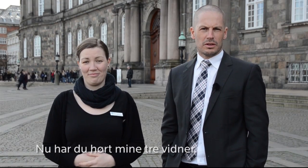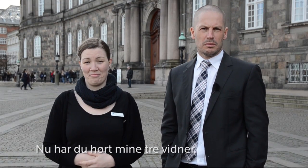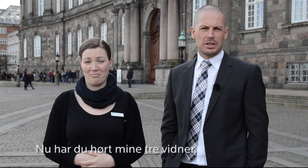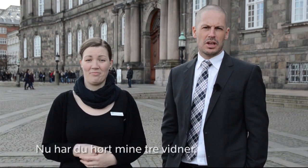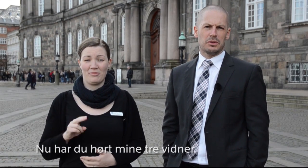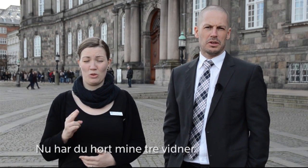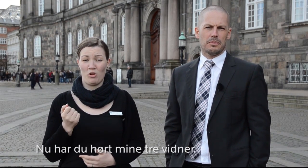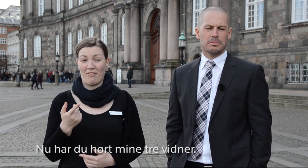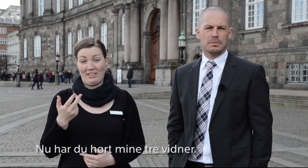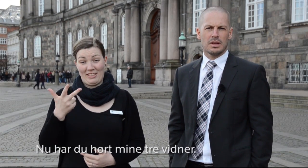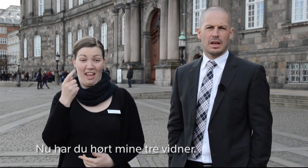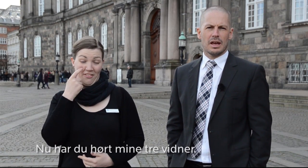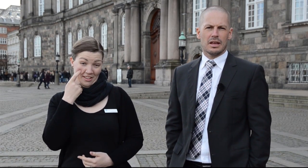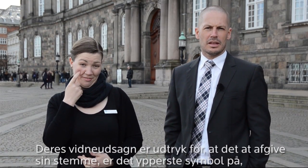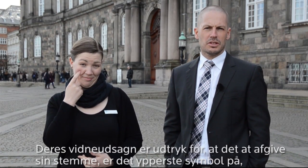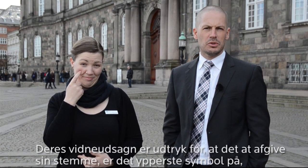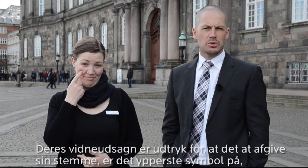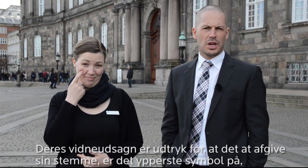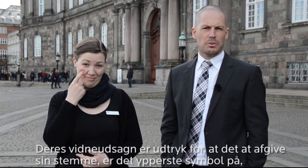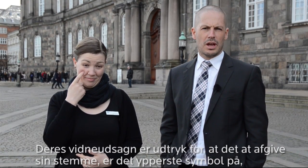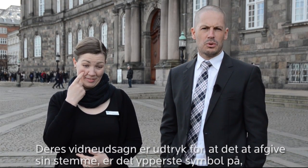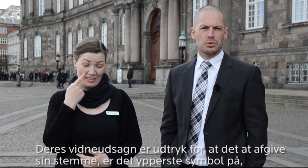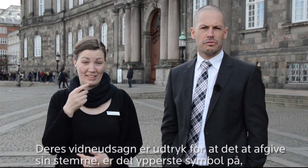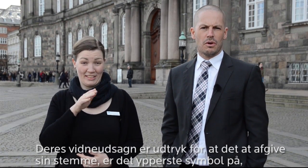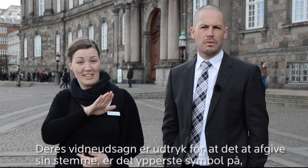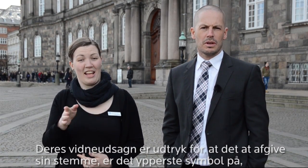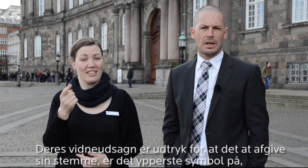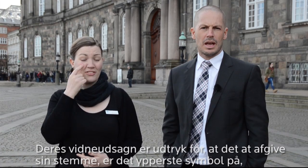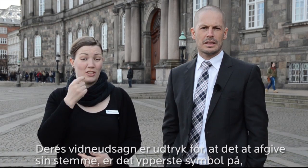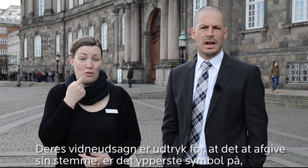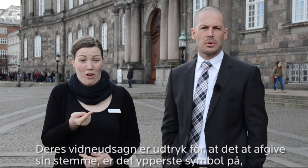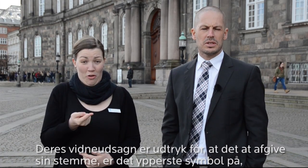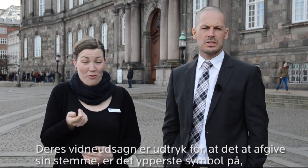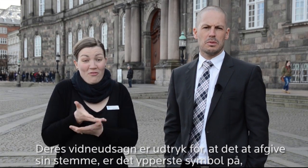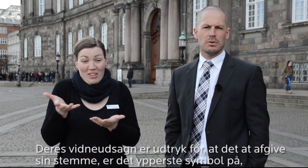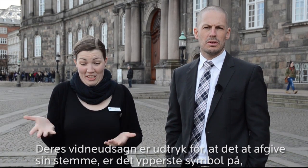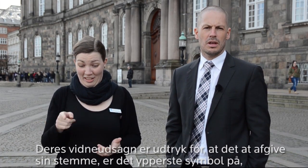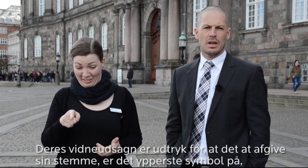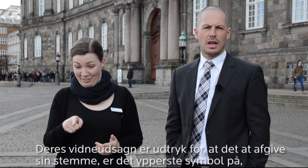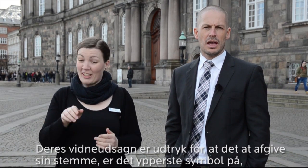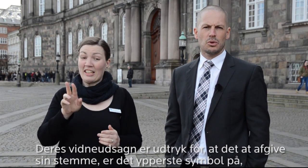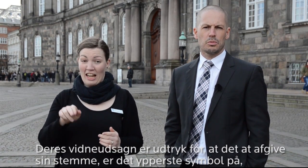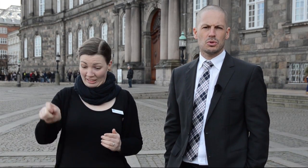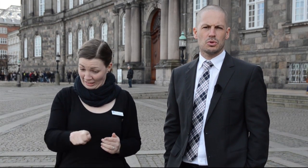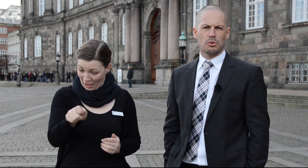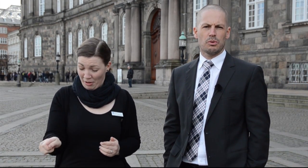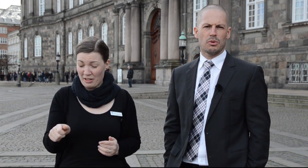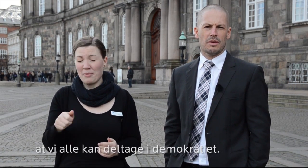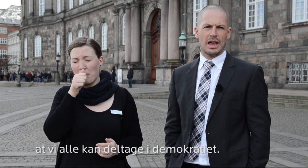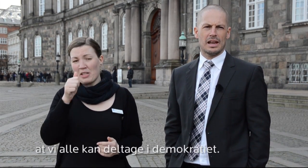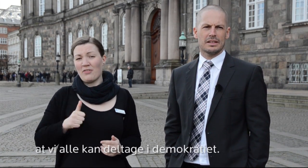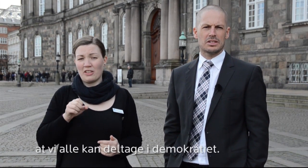har du hørt mine tre vidner. Deres vidnedsavn er udtrykt for, at det at afgive sin stemme, er det yderste